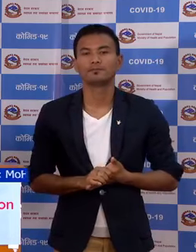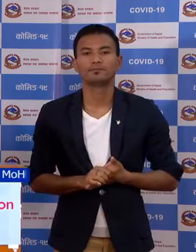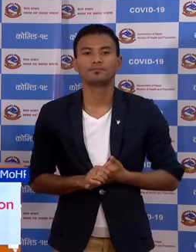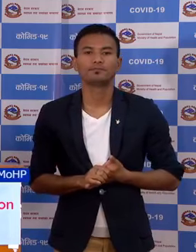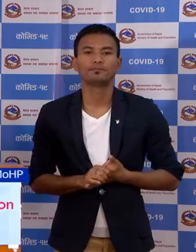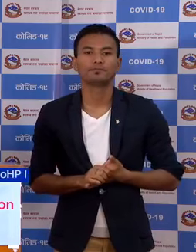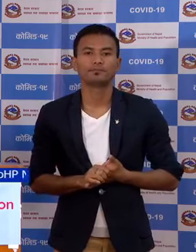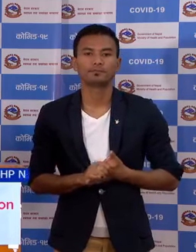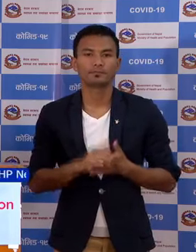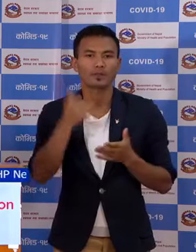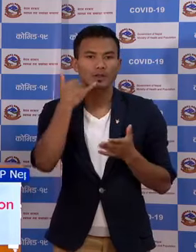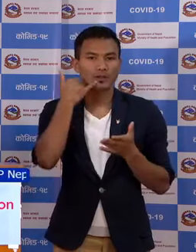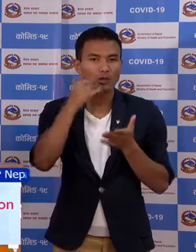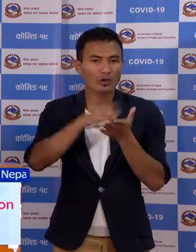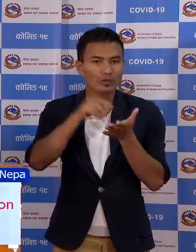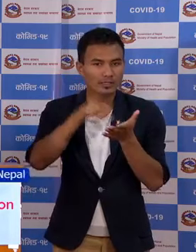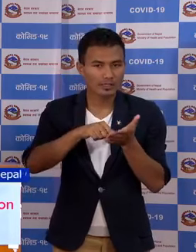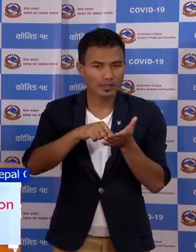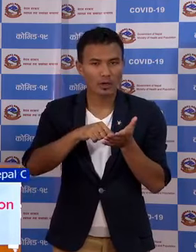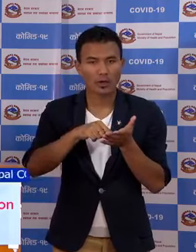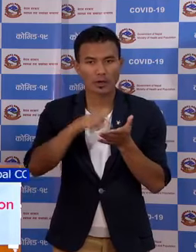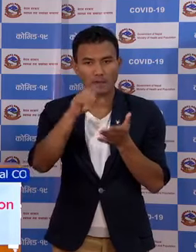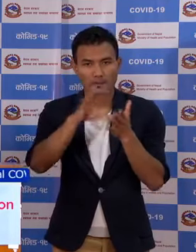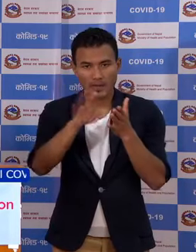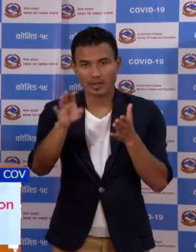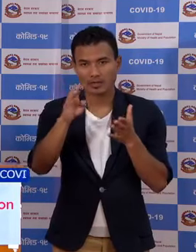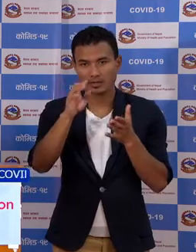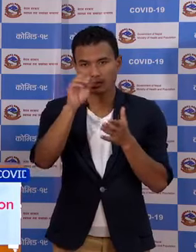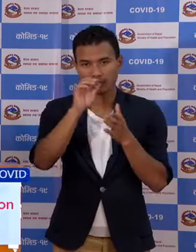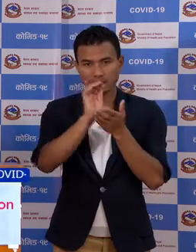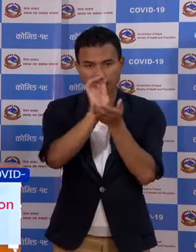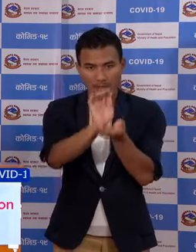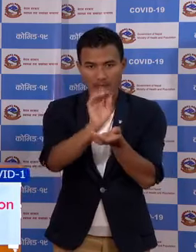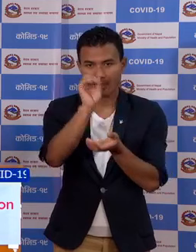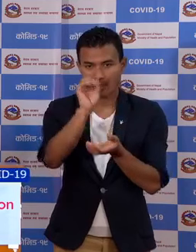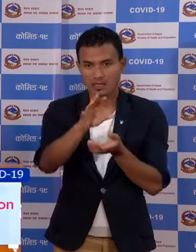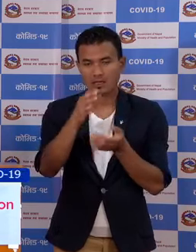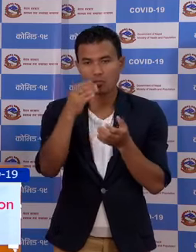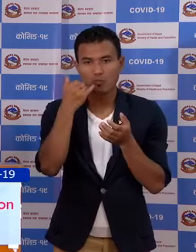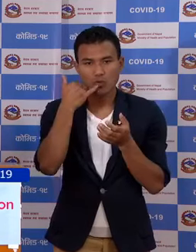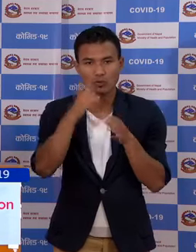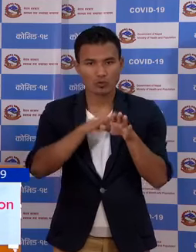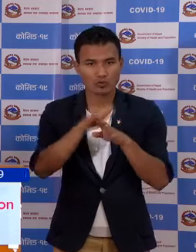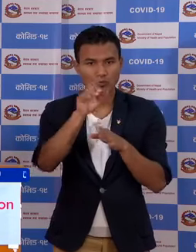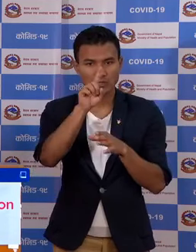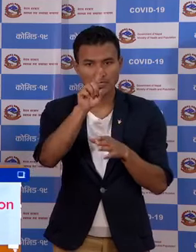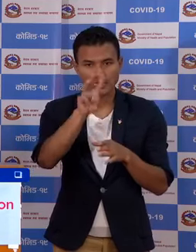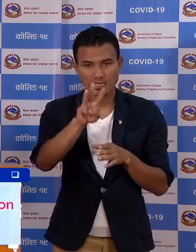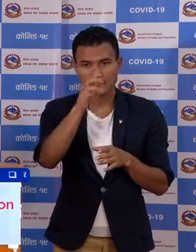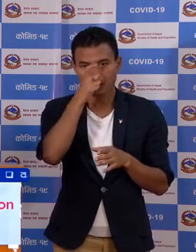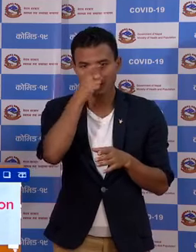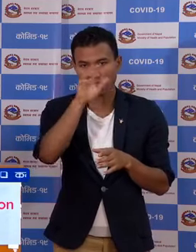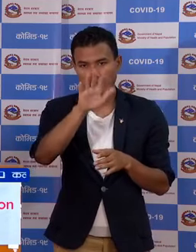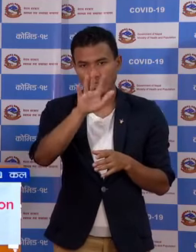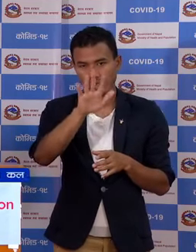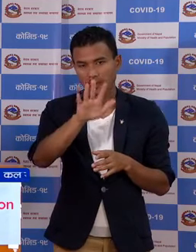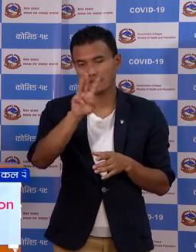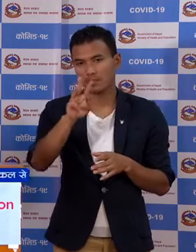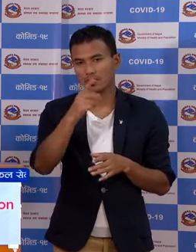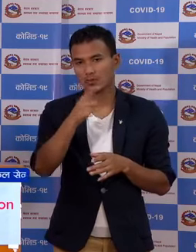कॉल सेंटर बाट सेवादिये का जम्मा कॉल हरू 13-13